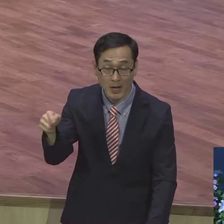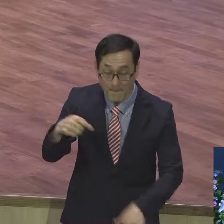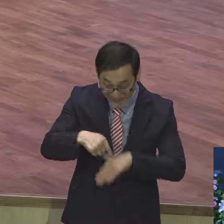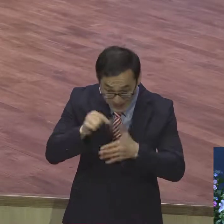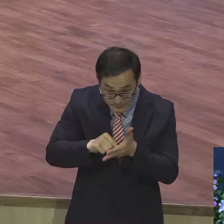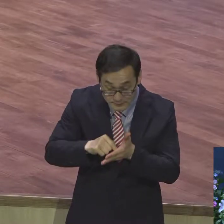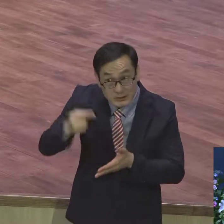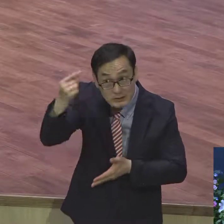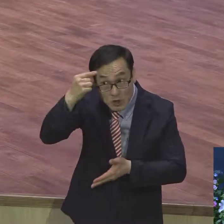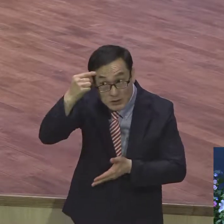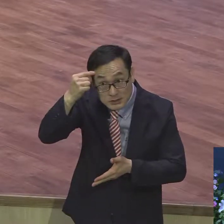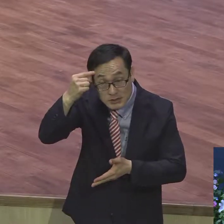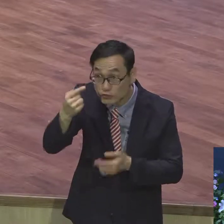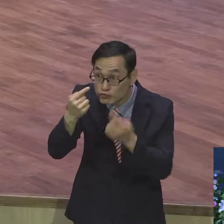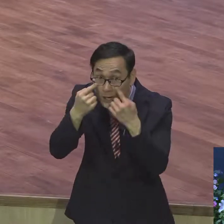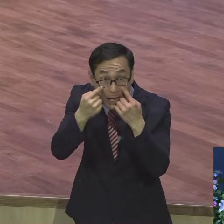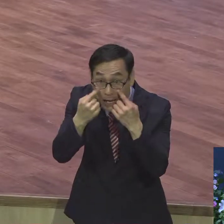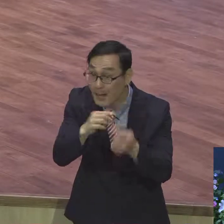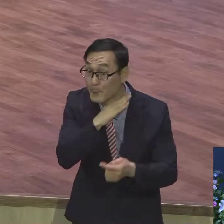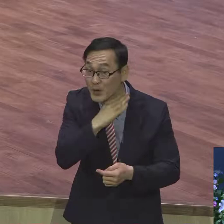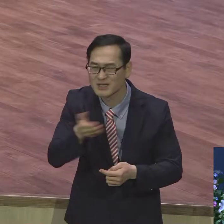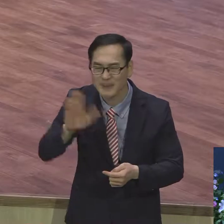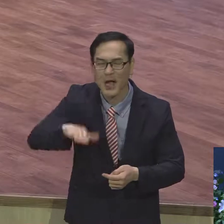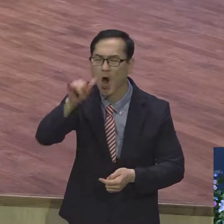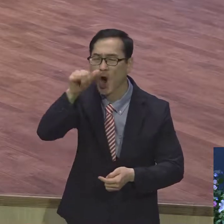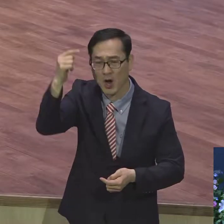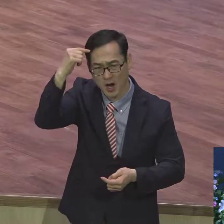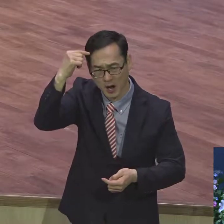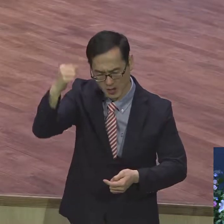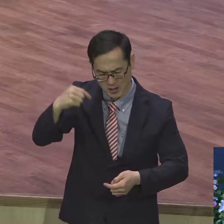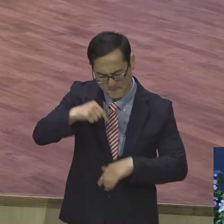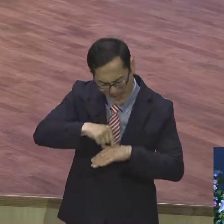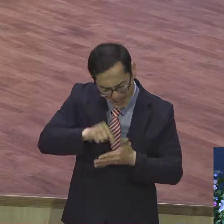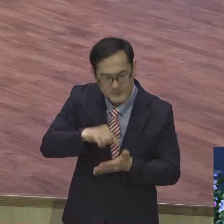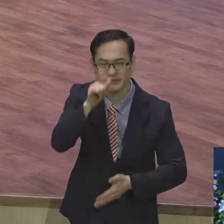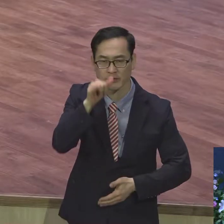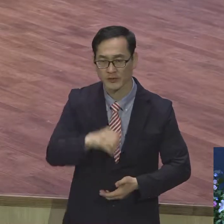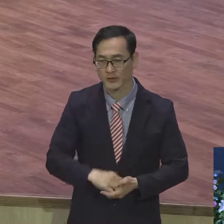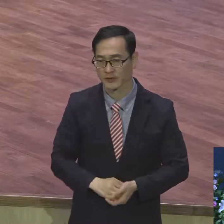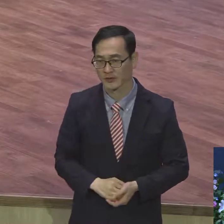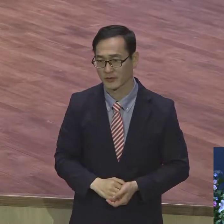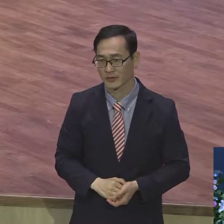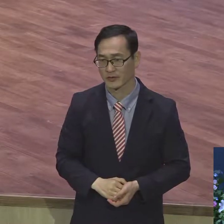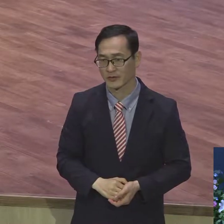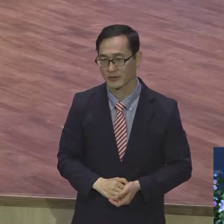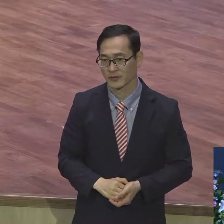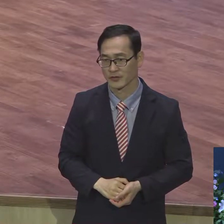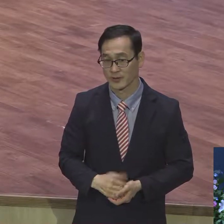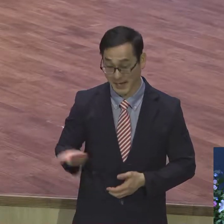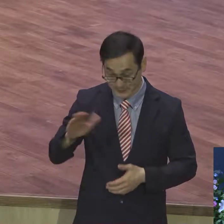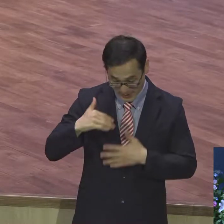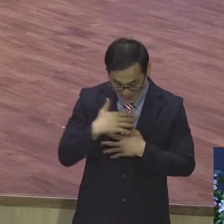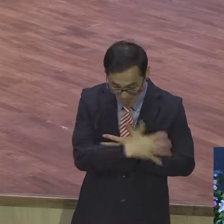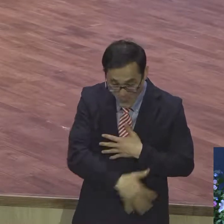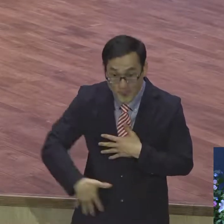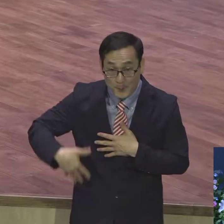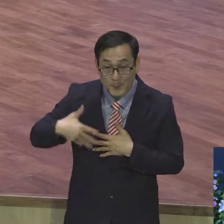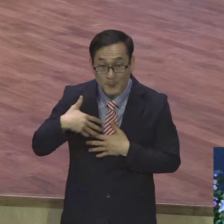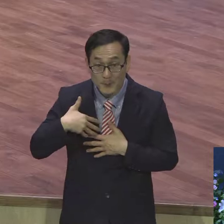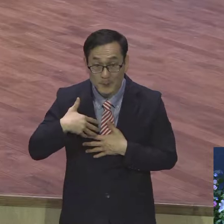존재한다고요. 그 지시대로 살아간다고요. 육체는 심부름하는 바디 전혀 의미 없는 서론일